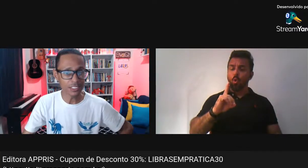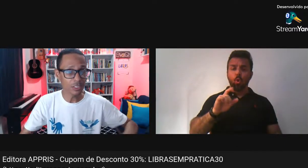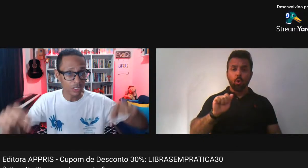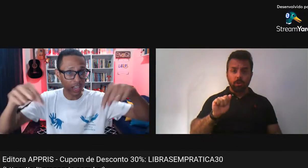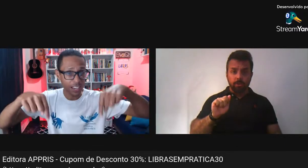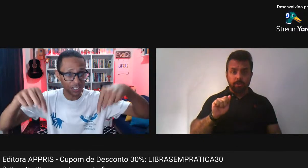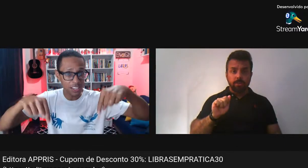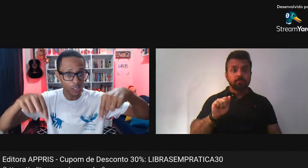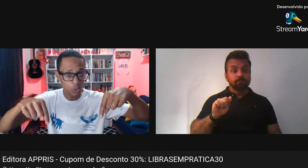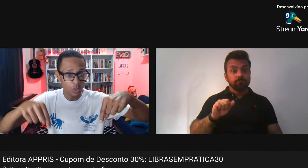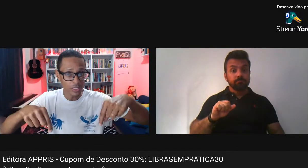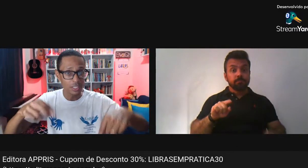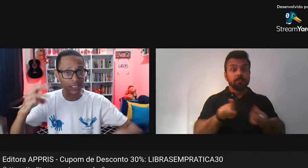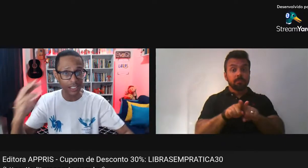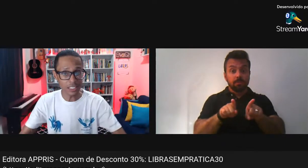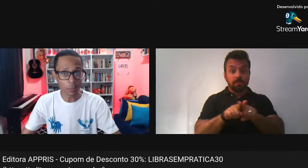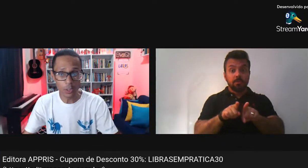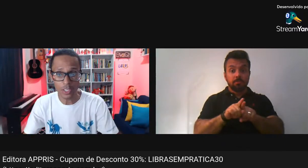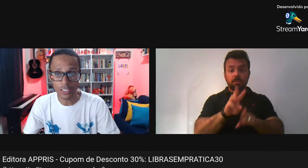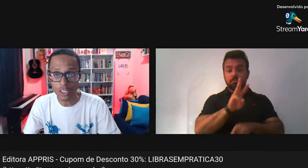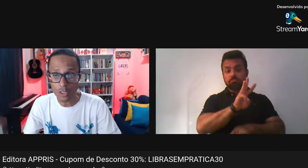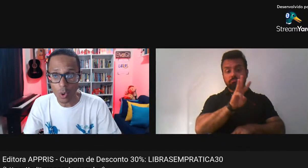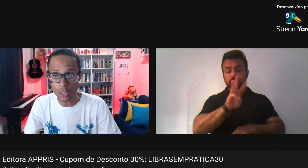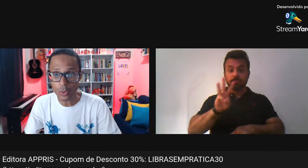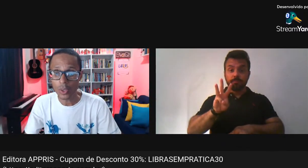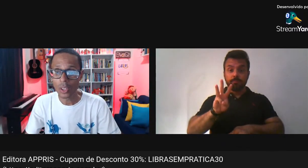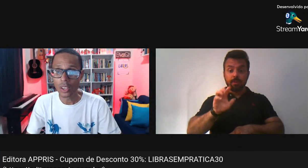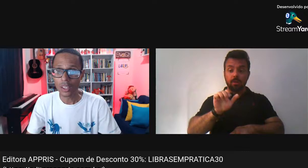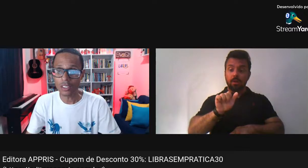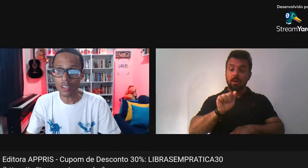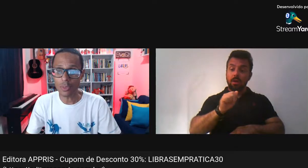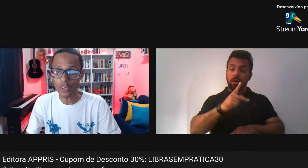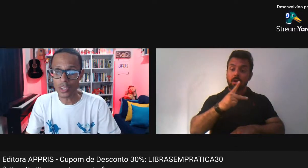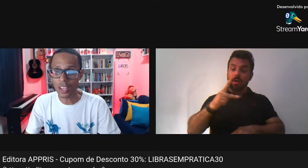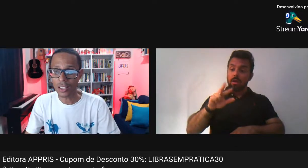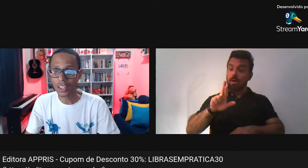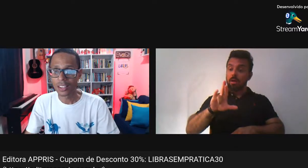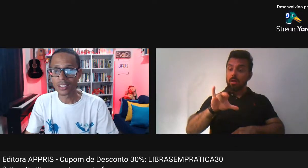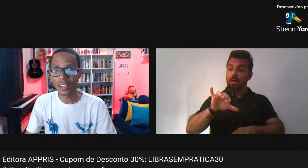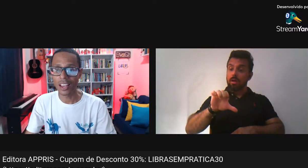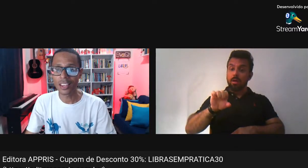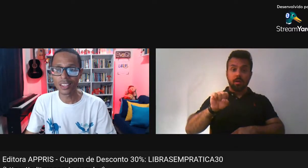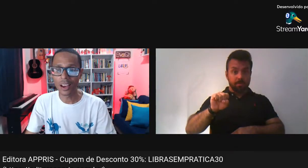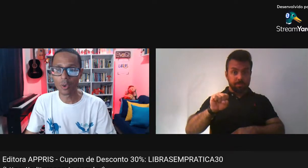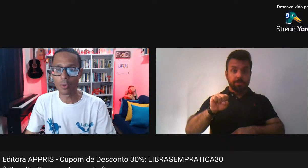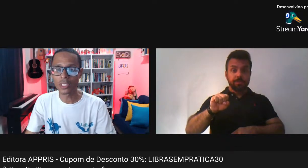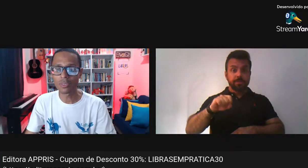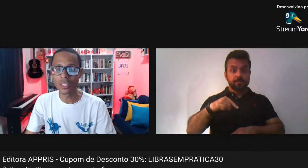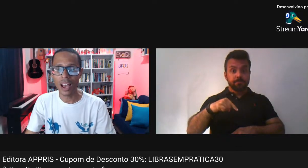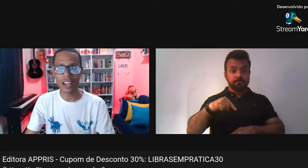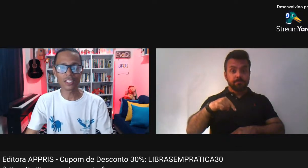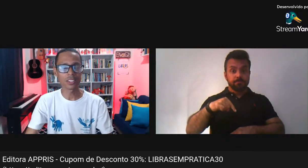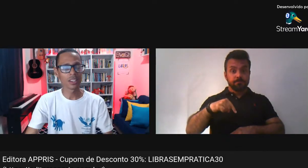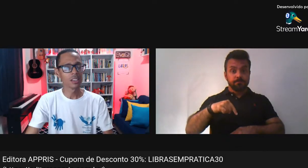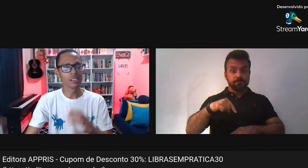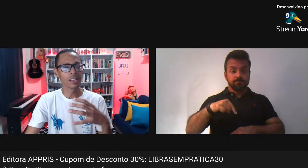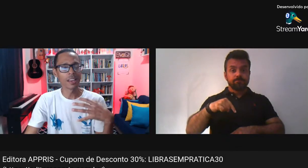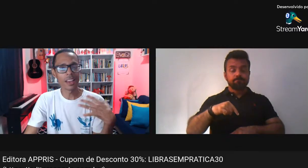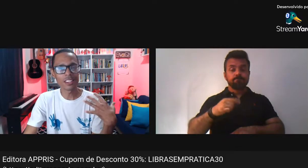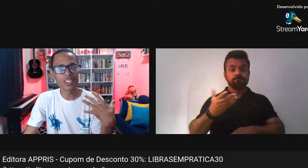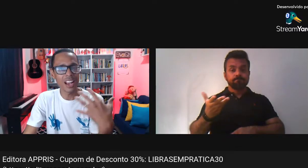Apris Site da editora 30% de desconto E se você Tem aí Alguma atividade